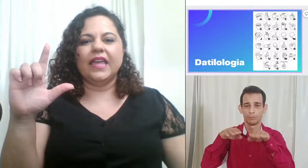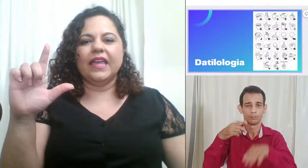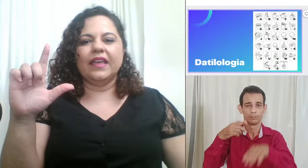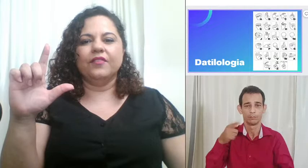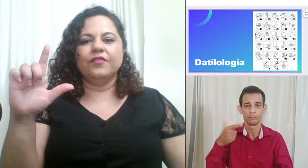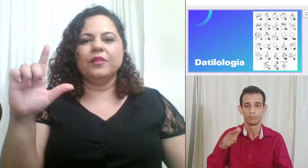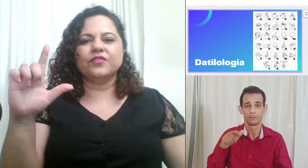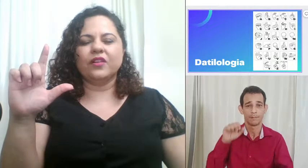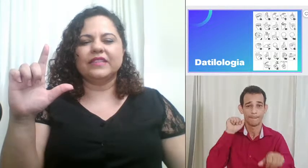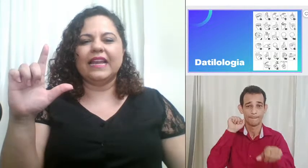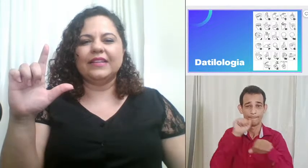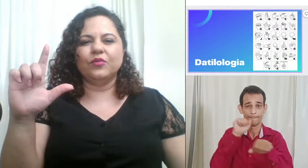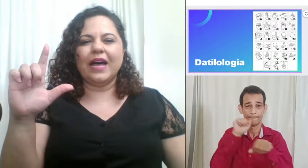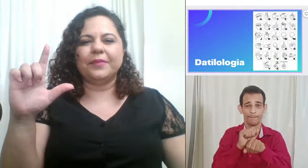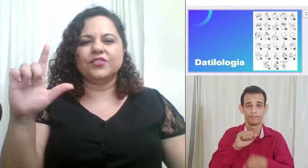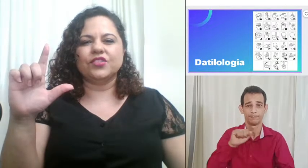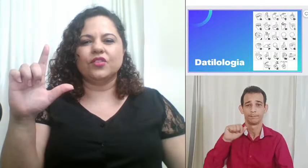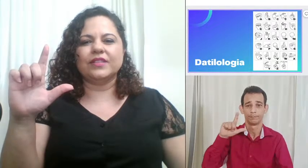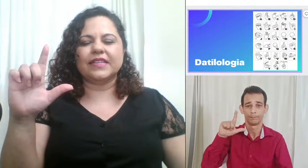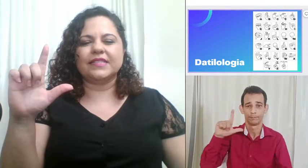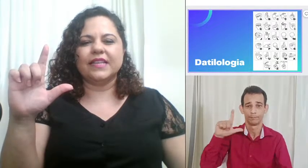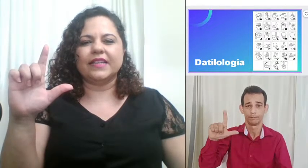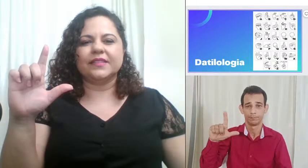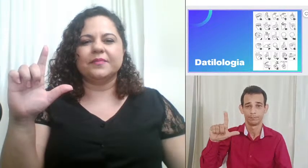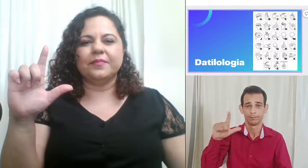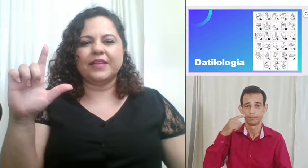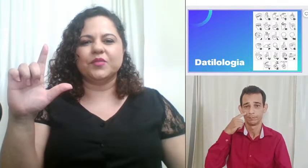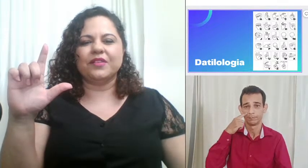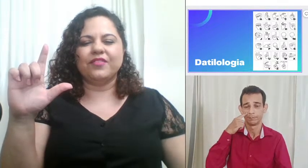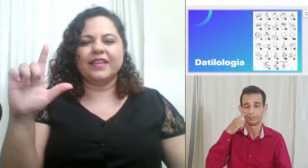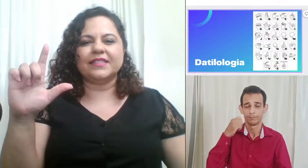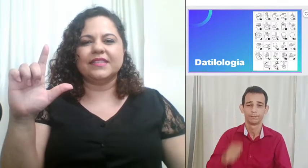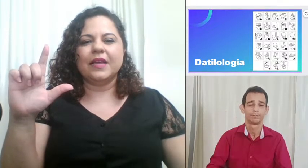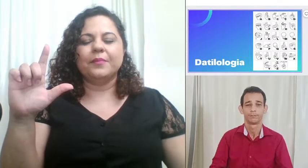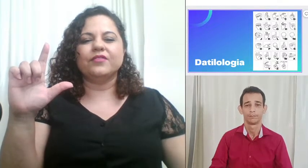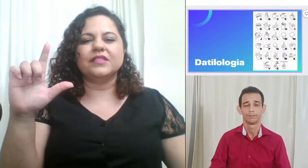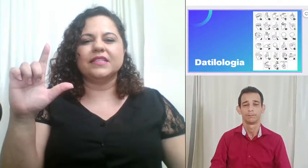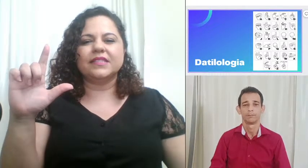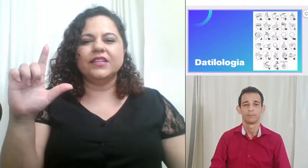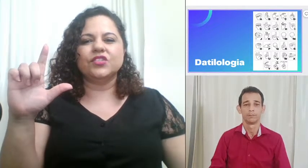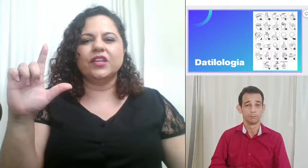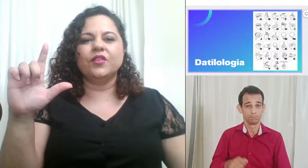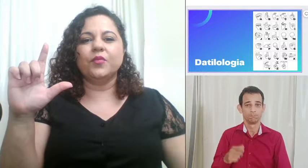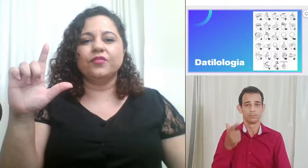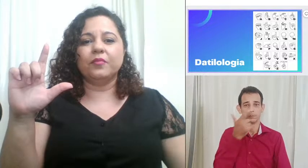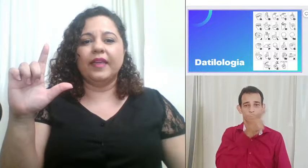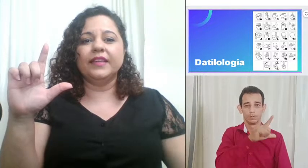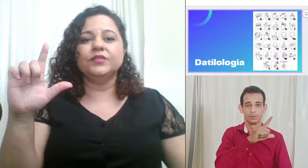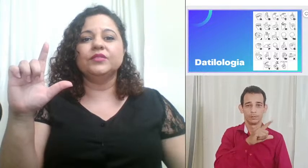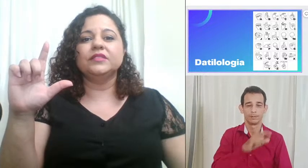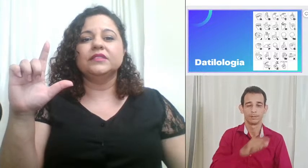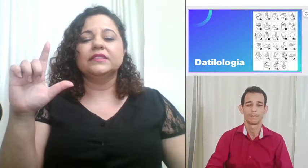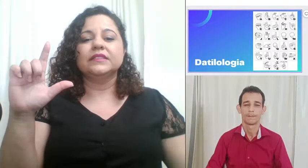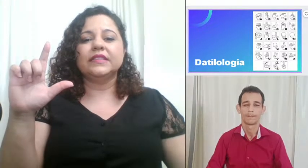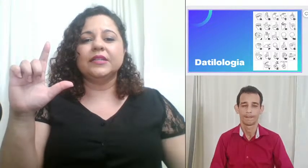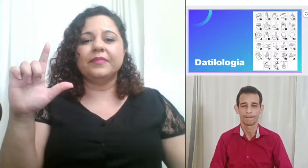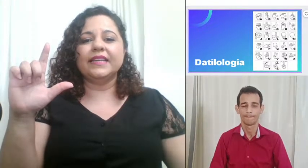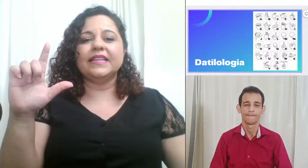vamos voltar lá do A para a gente não esquecer mais uma vez para vocês sentirem o movimento também da